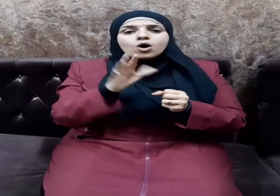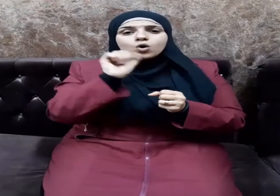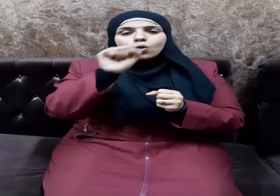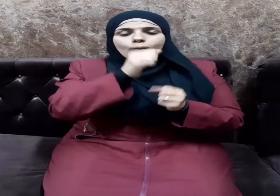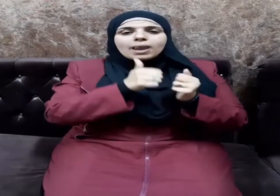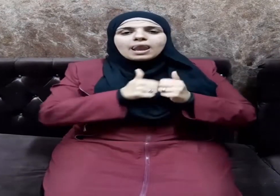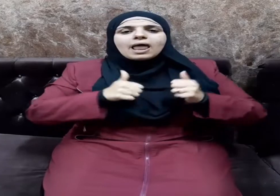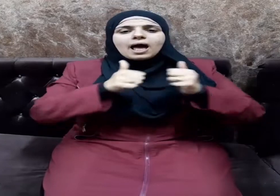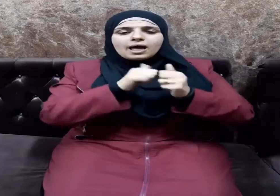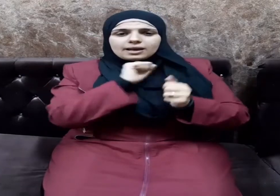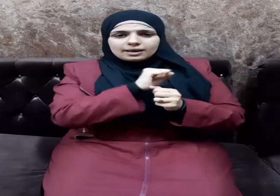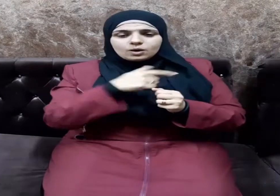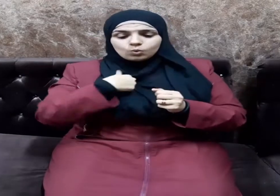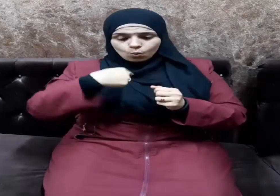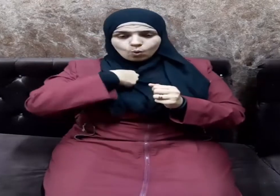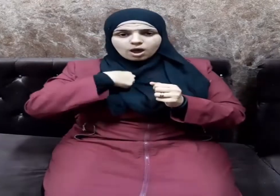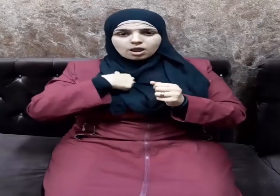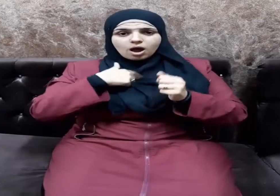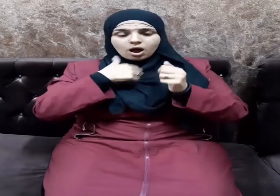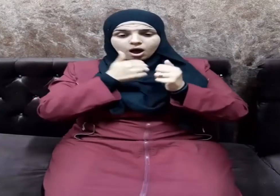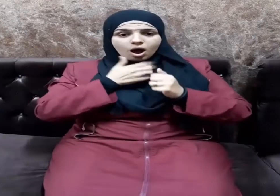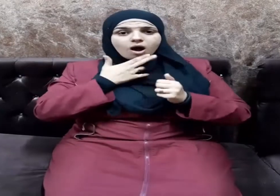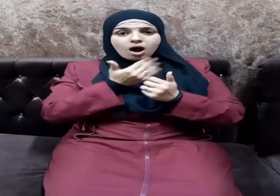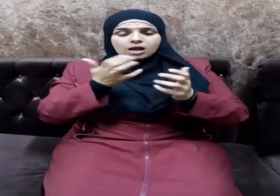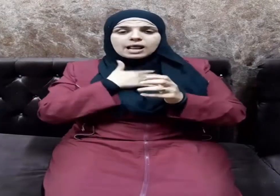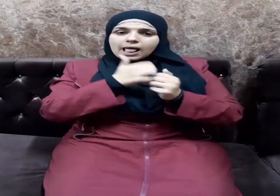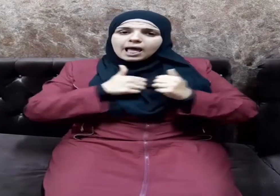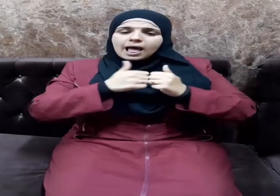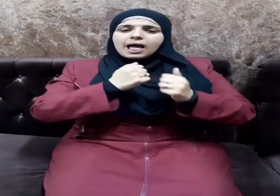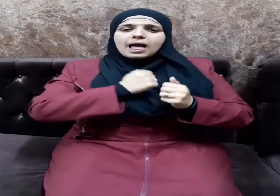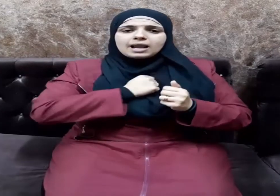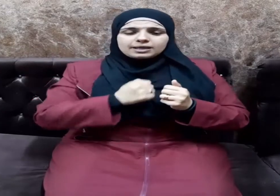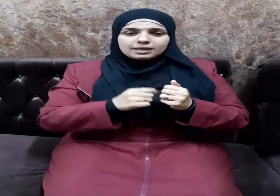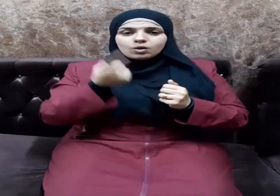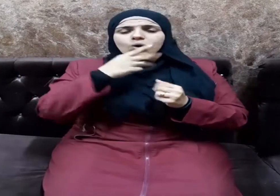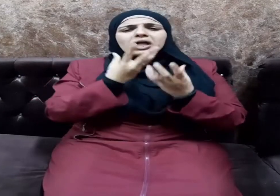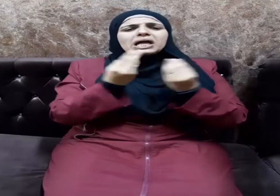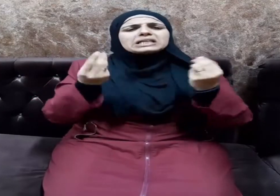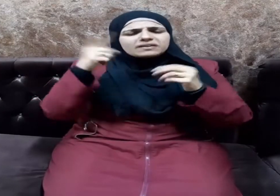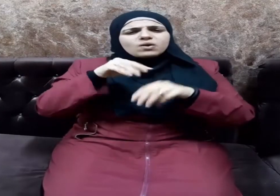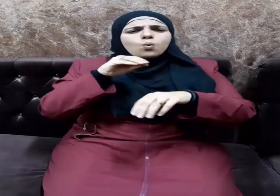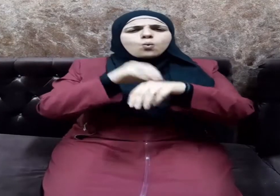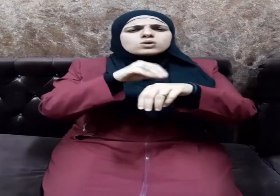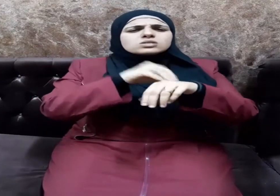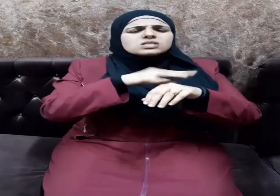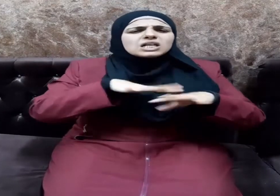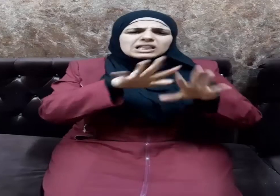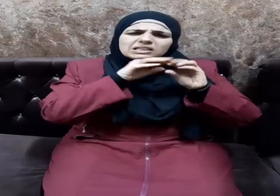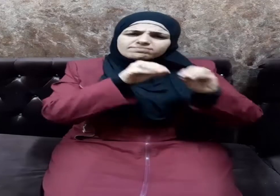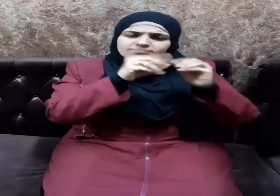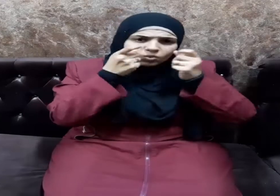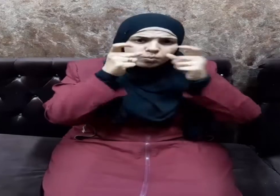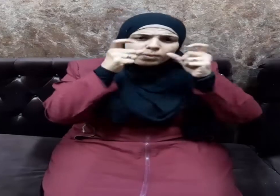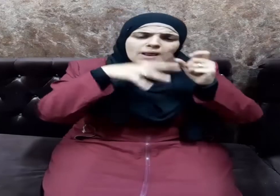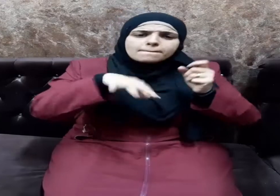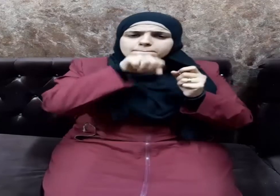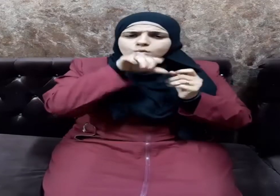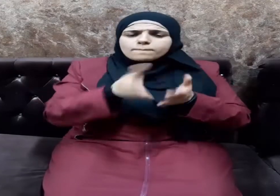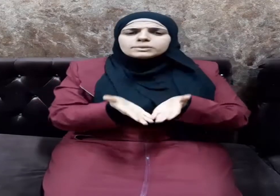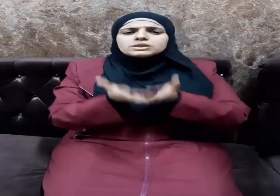لأهله وأنا خيركم لأهلي وكثيرا ما أوصى النبي صلى الله عليه وسلم